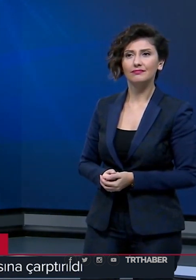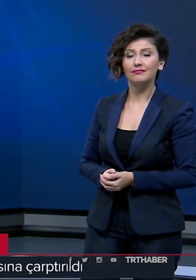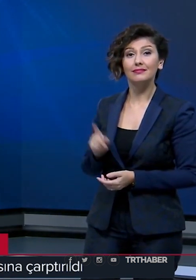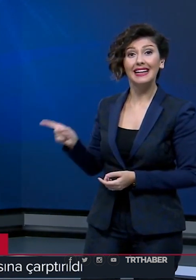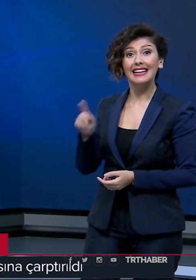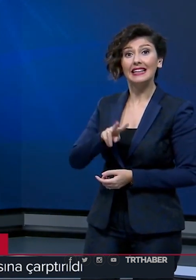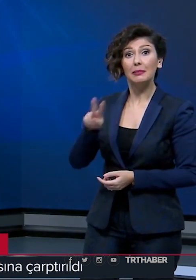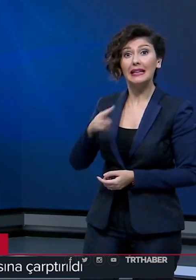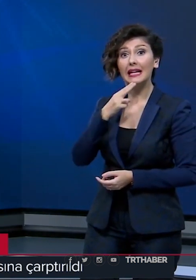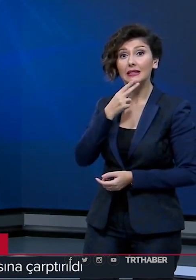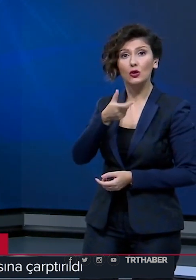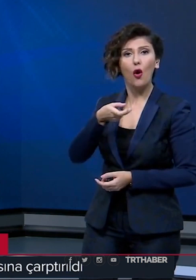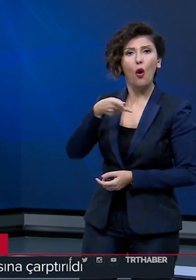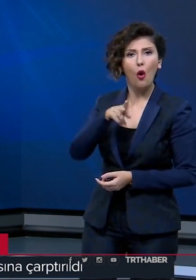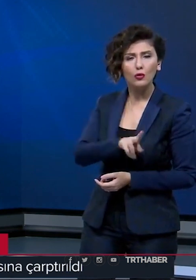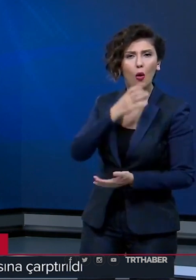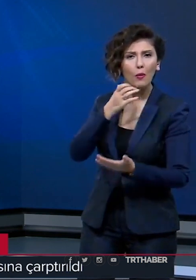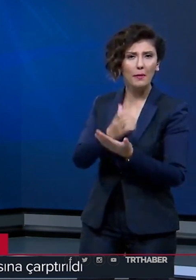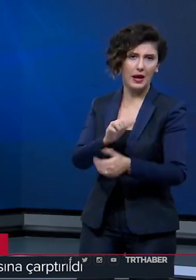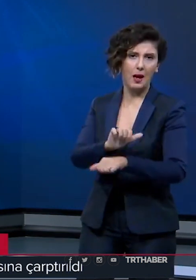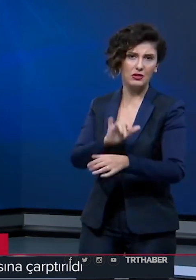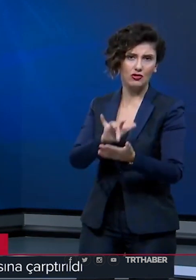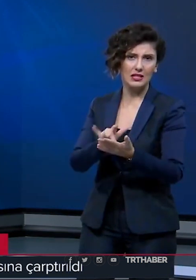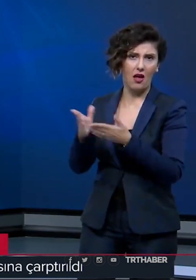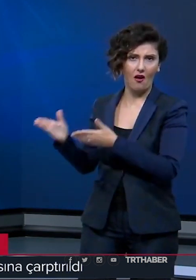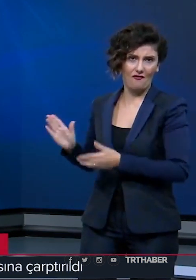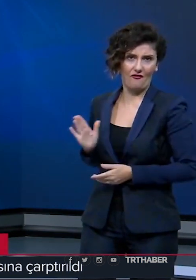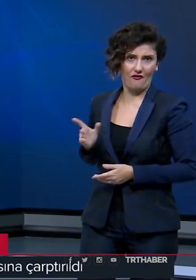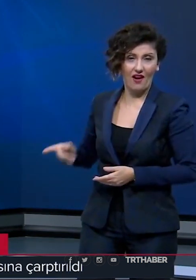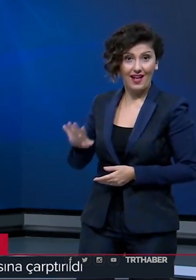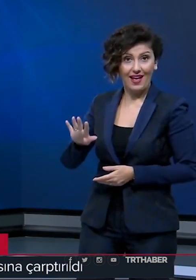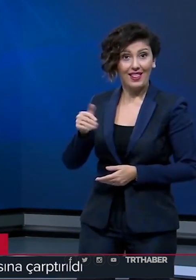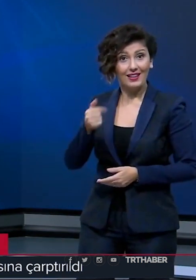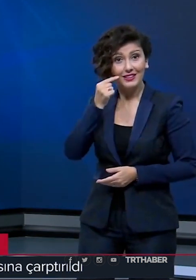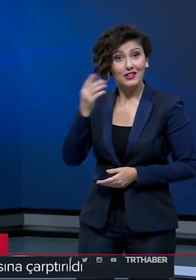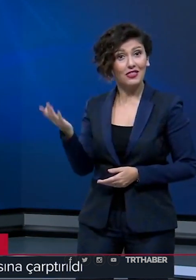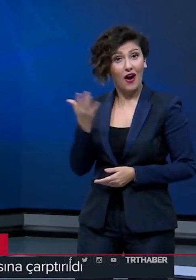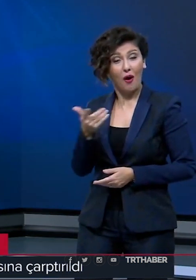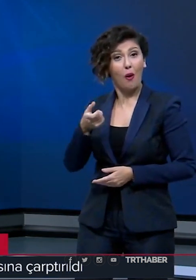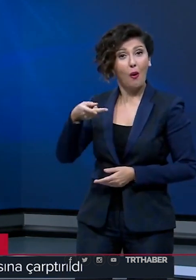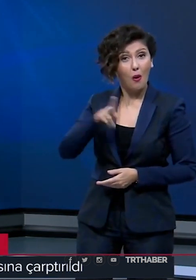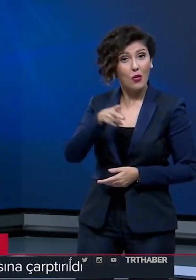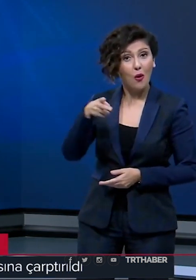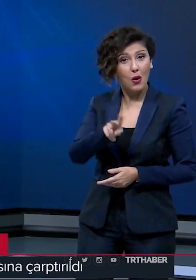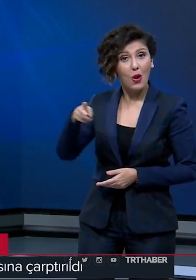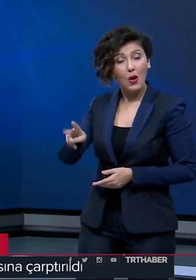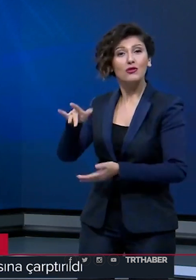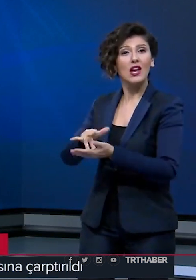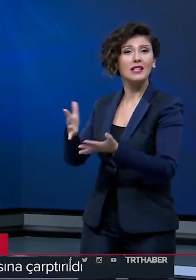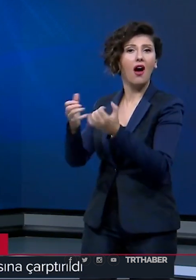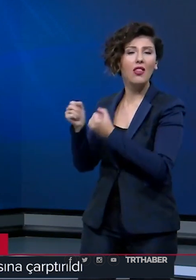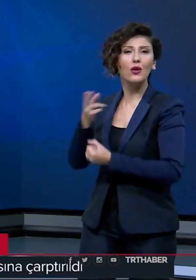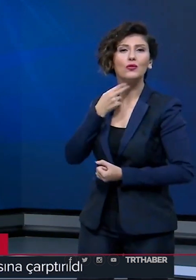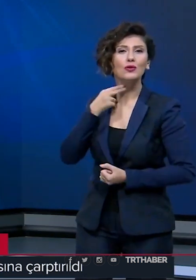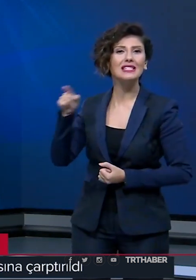22 kadını öldürmekten aldı, ömür boyu hapis cezasını çekiyordu. 56 kişiyi daha öldürmekten ceza aldı. Rusya